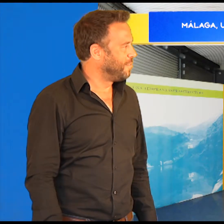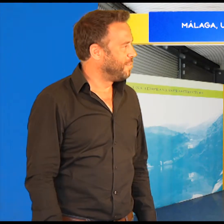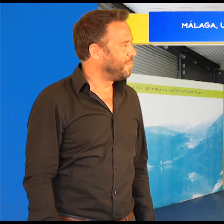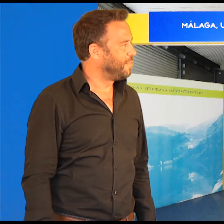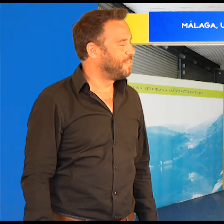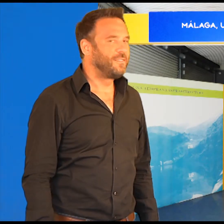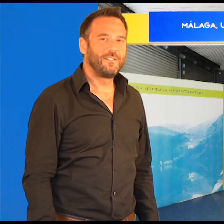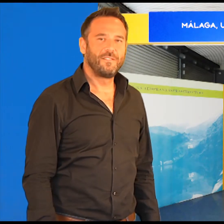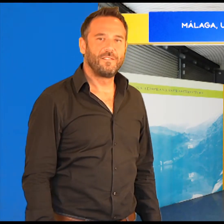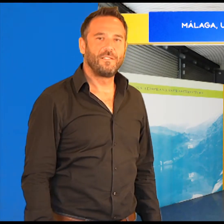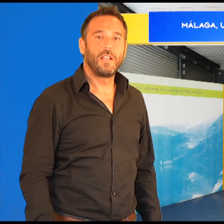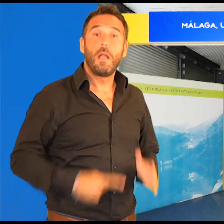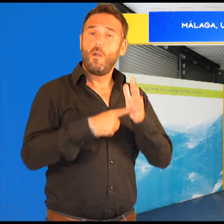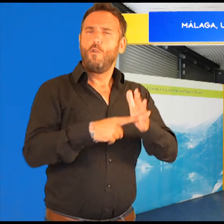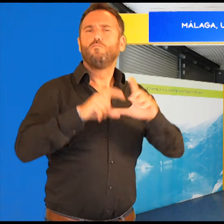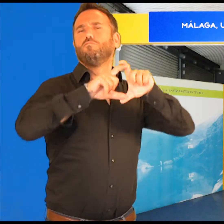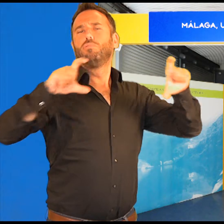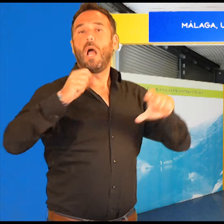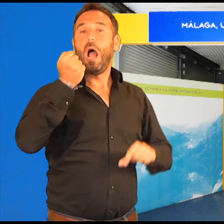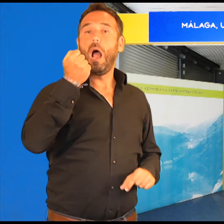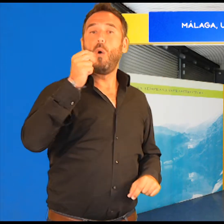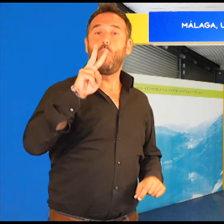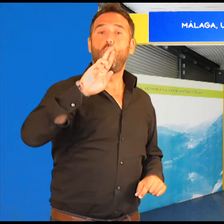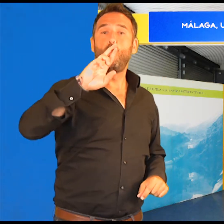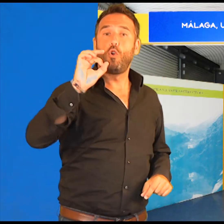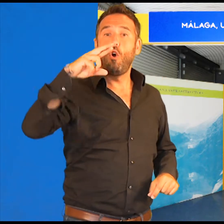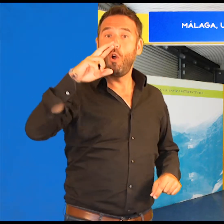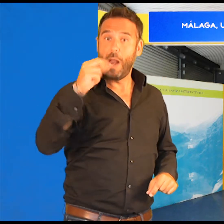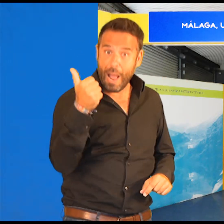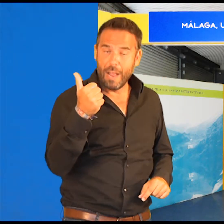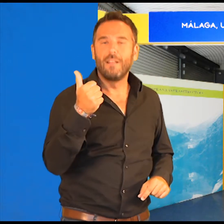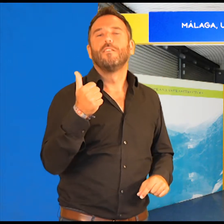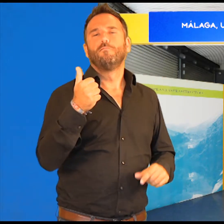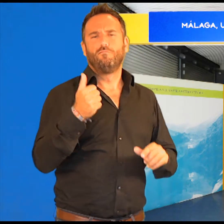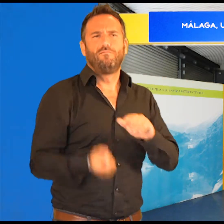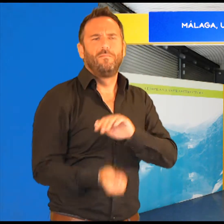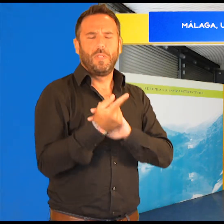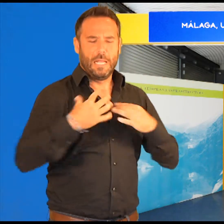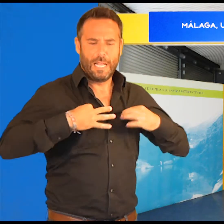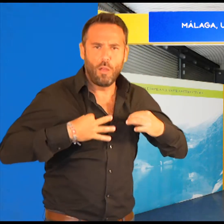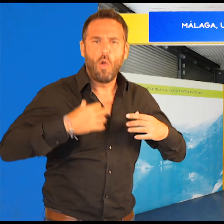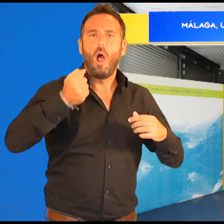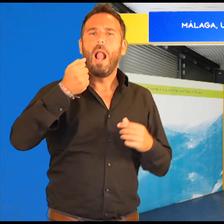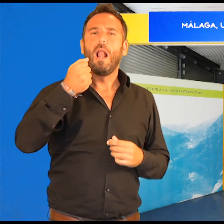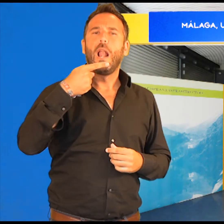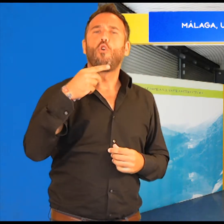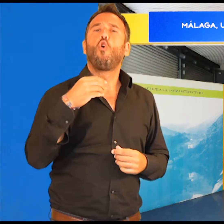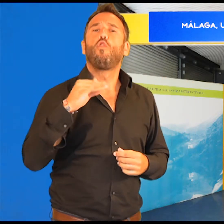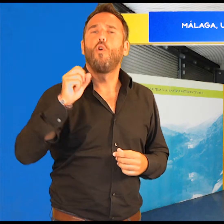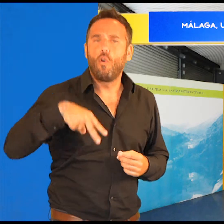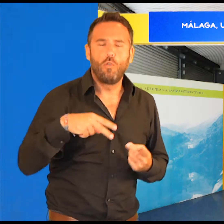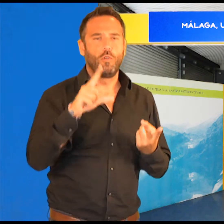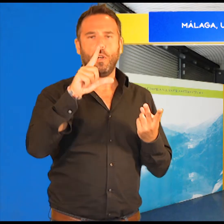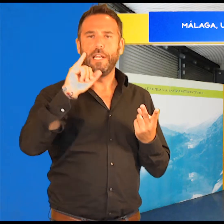La Aurora fue fundada por Carlos Larios en 1856, fabricaba tejidos de algodón y en menor medida lino y